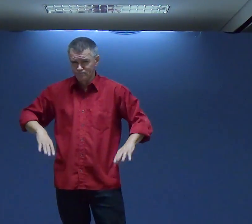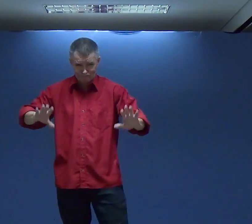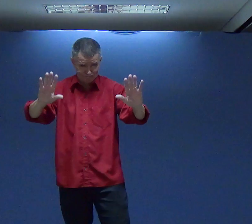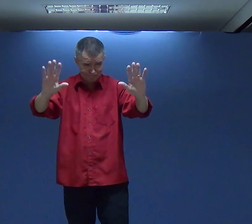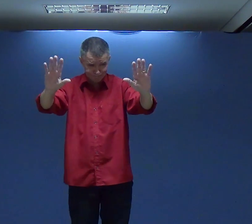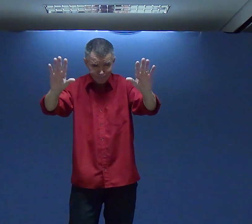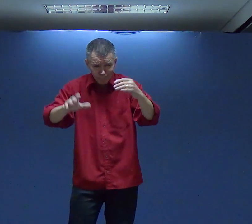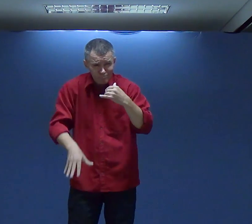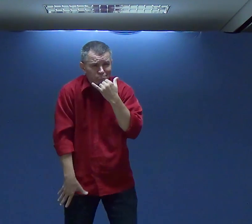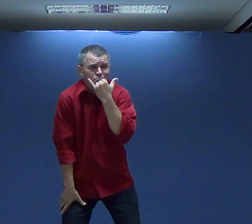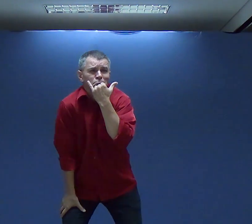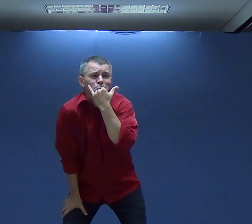Isso